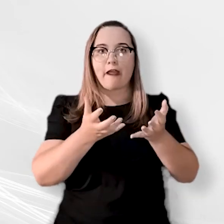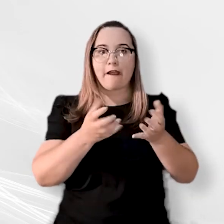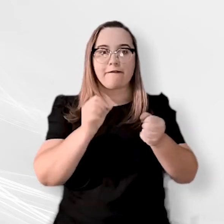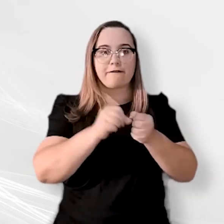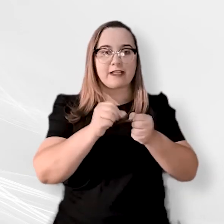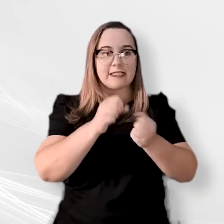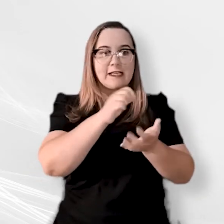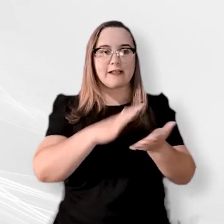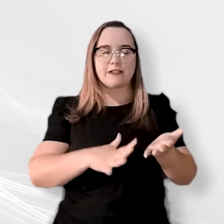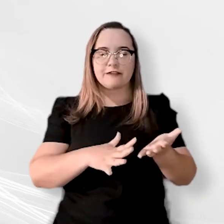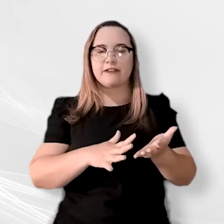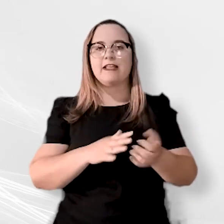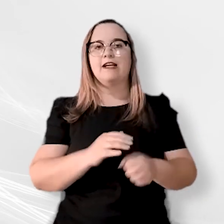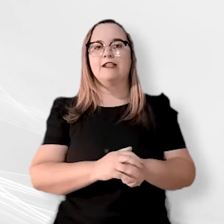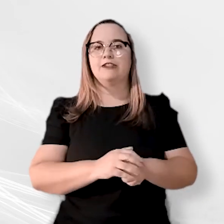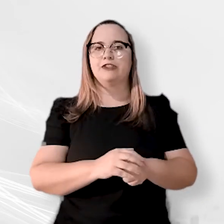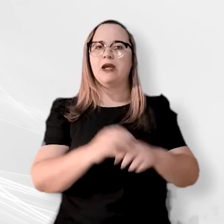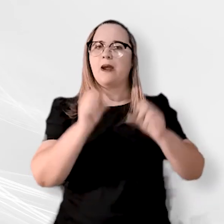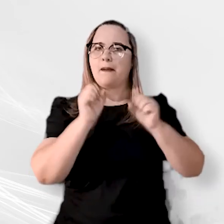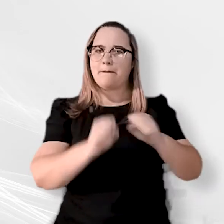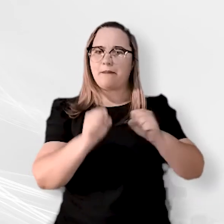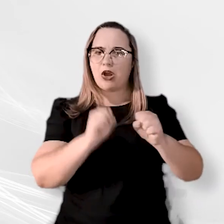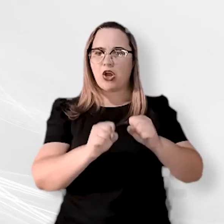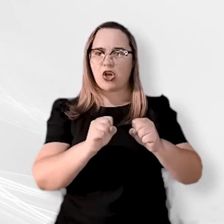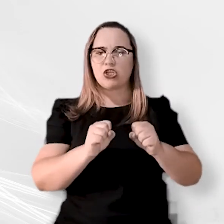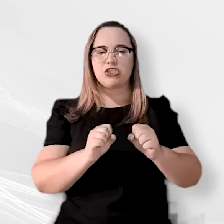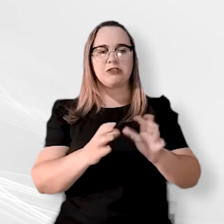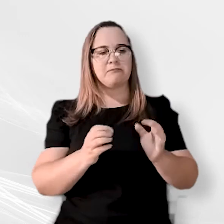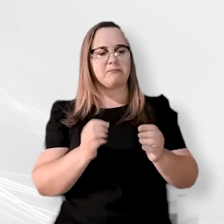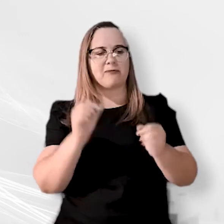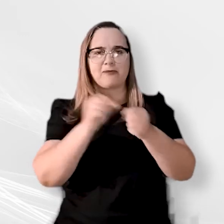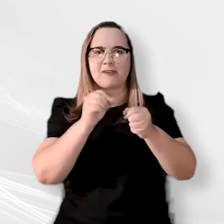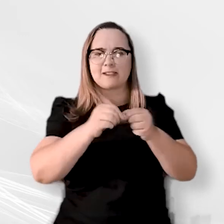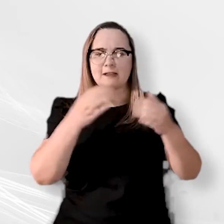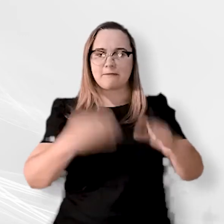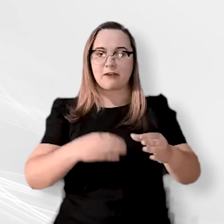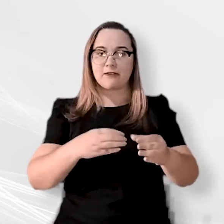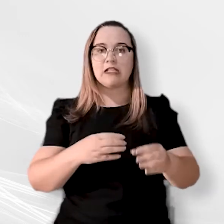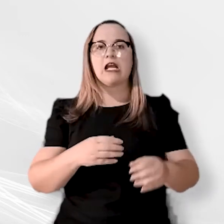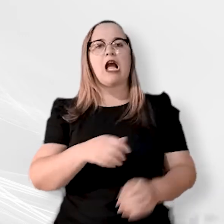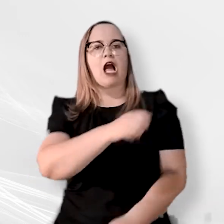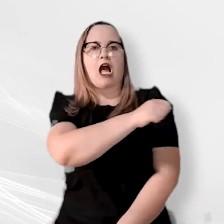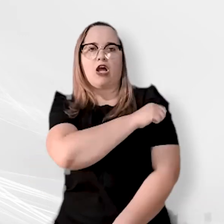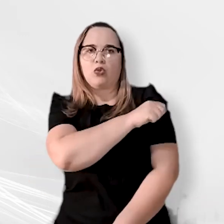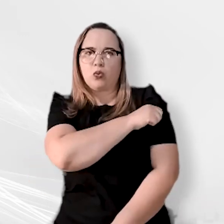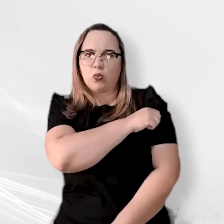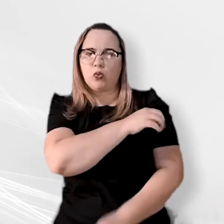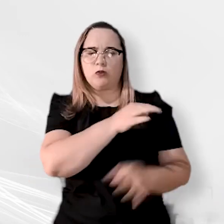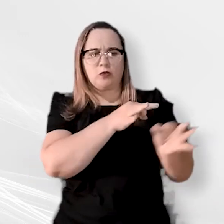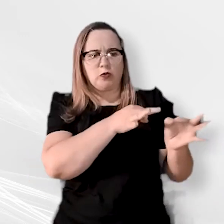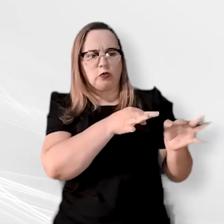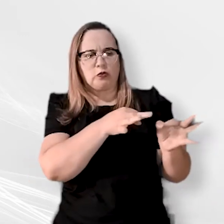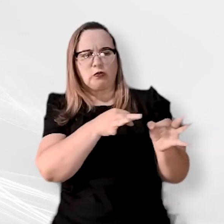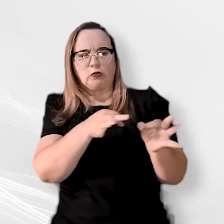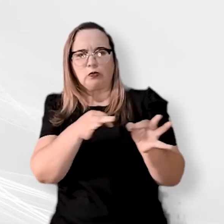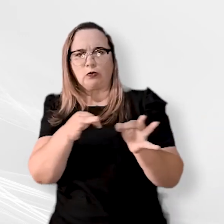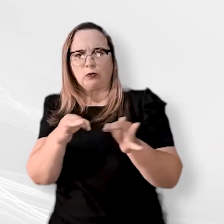atividades. Podem participar do processo seletivo estudantes regularmente matriculados em instituições de ensinos